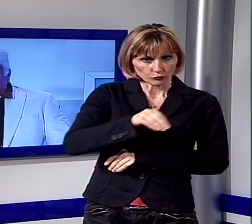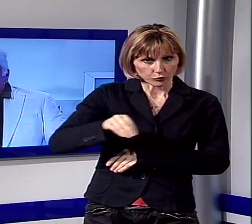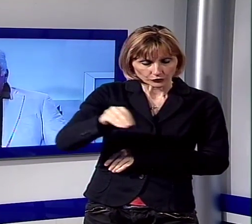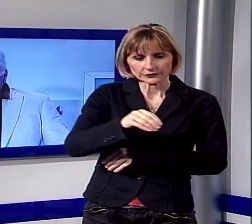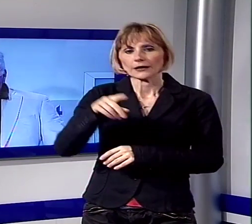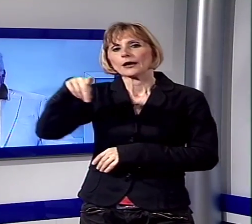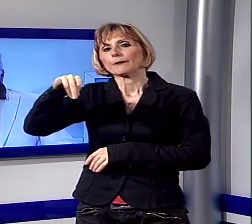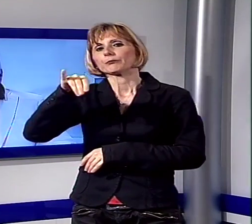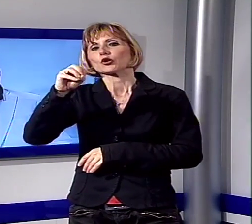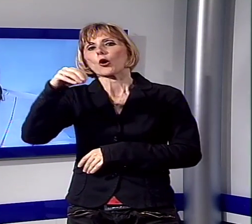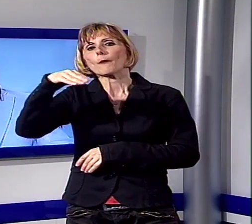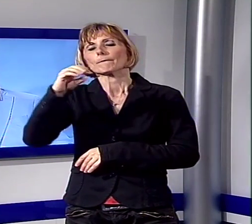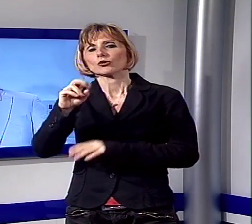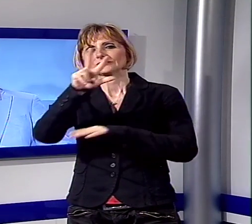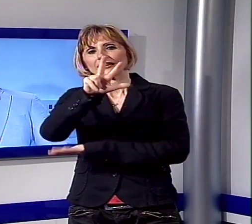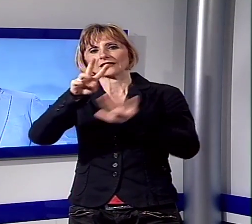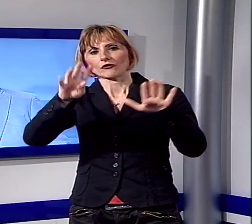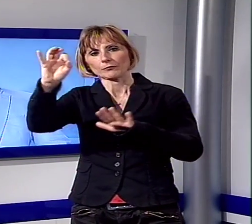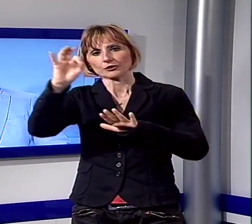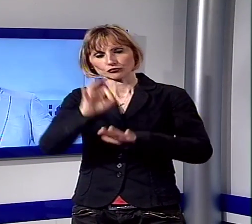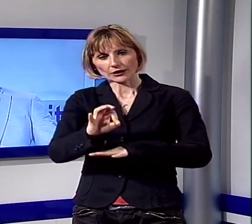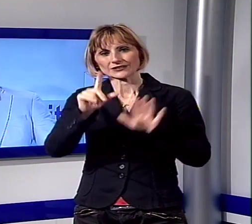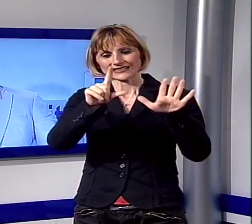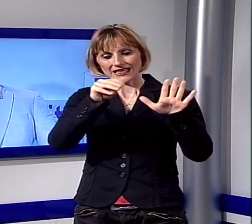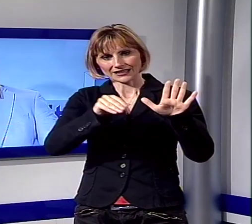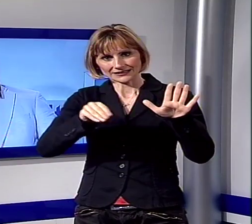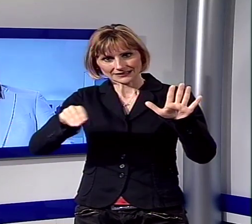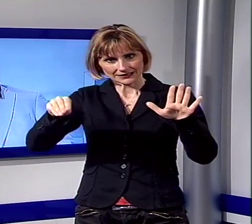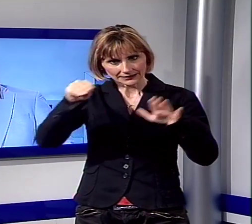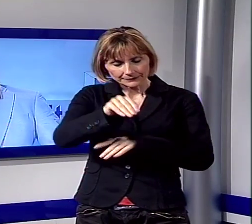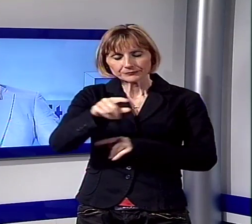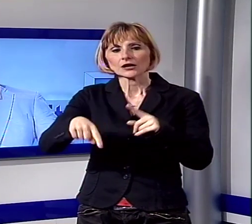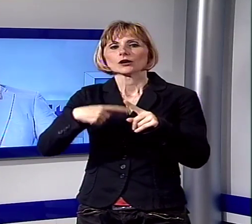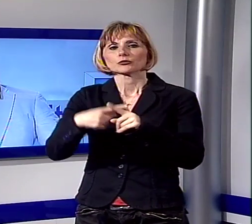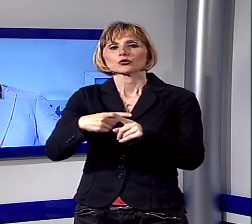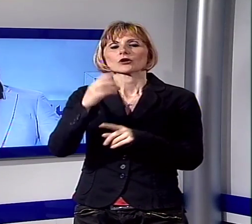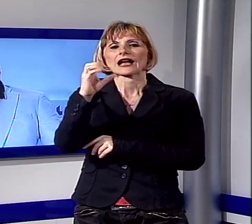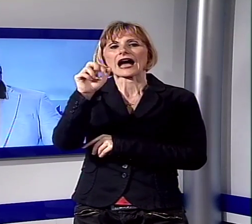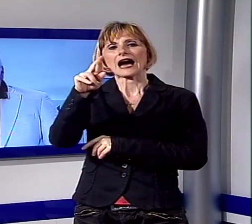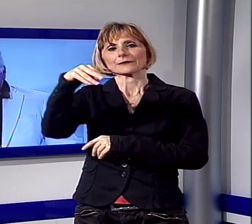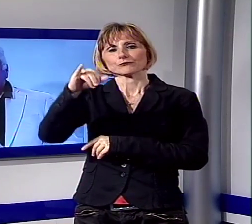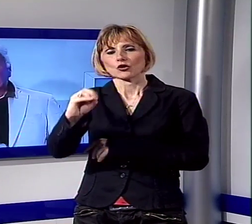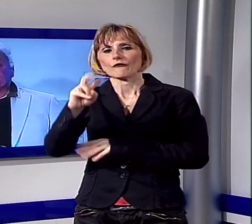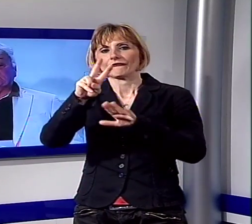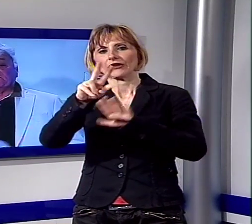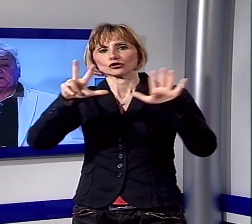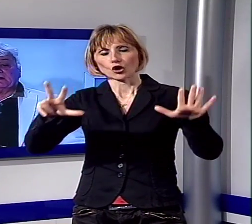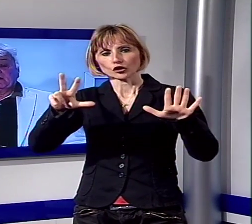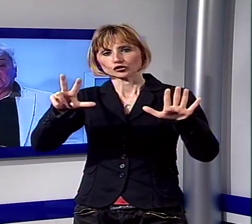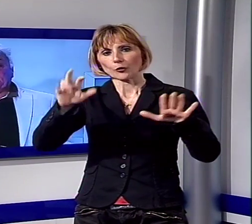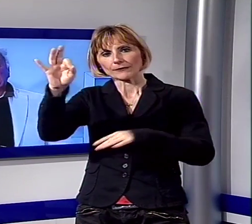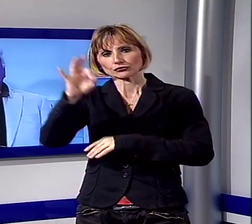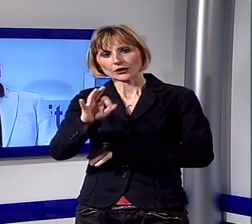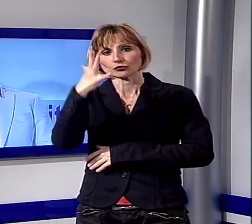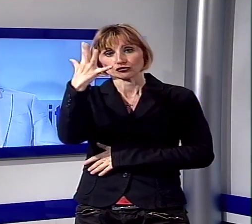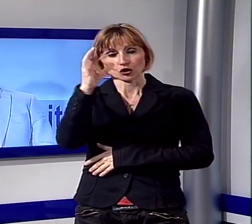al 39% in 7 siti, sto leggendo per essere preciso, il cadmio al 28% in 5 siti.